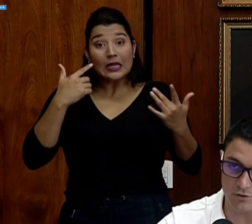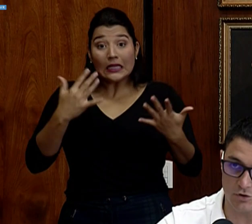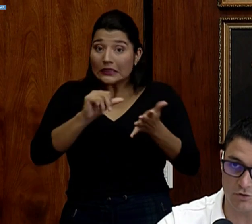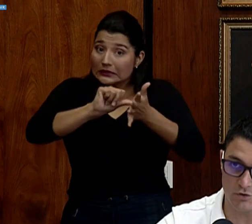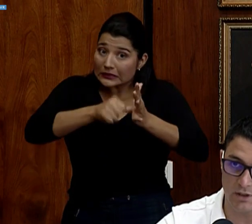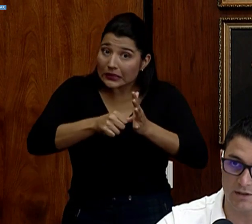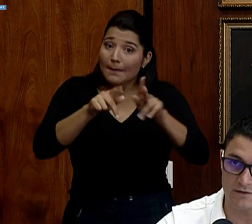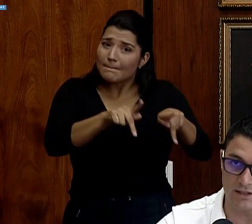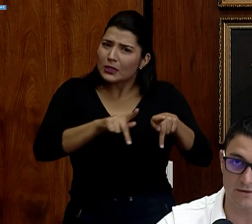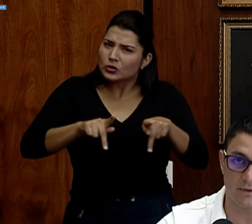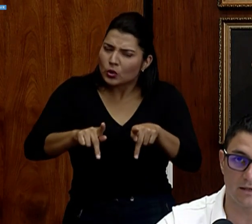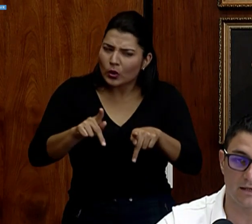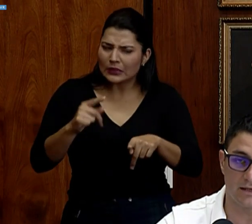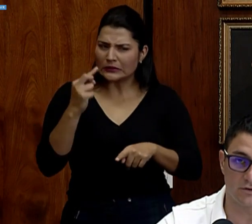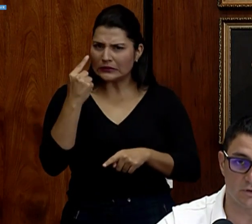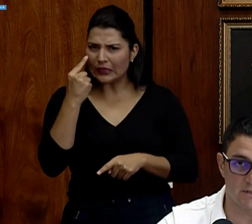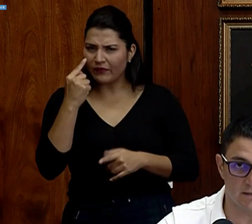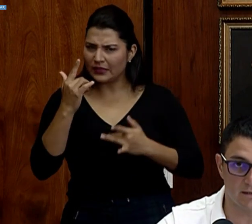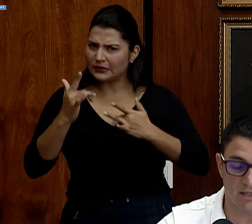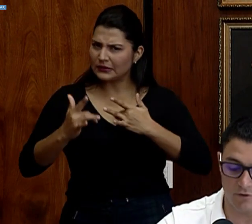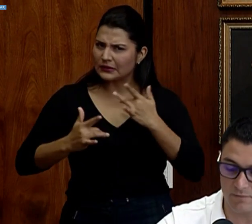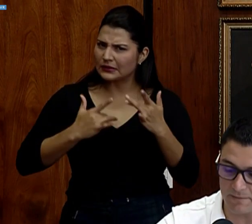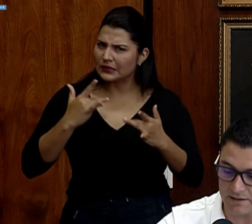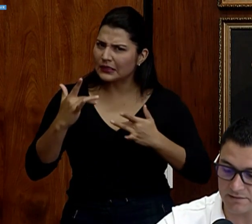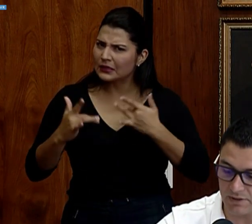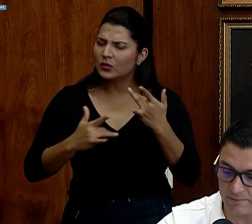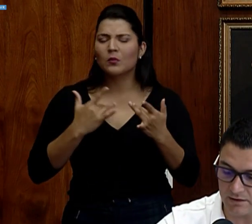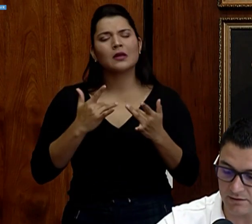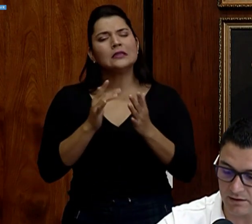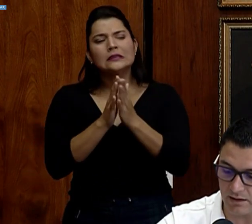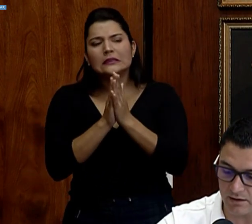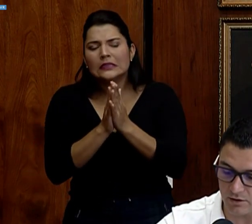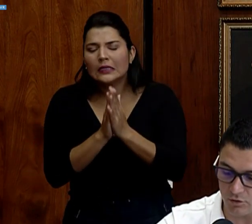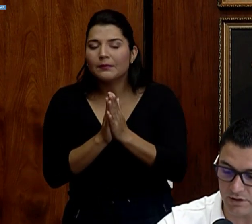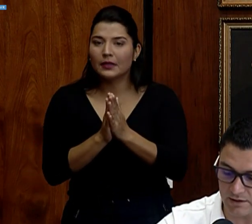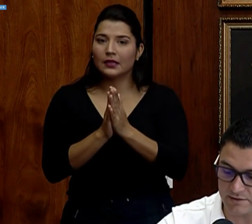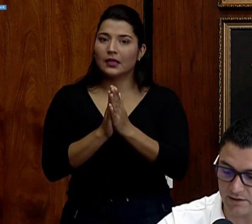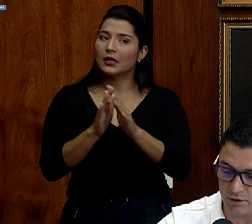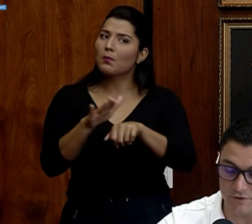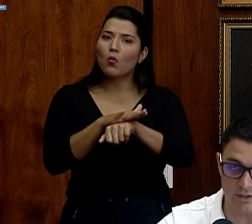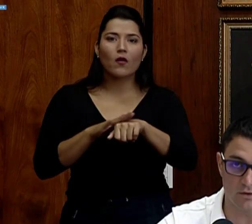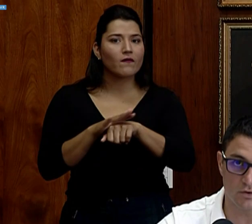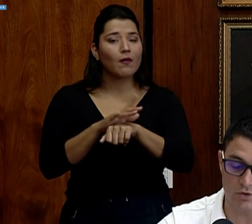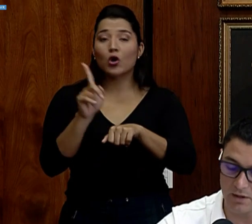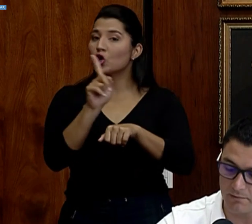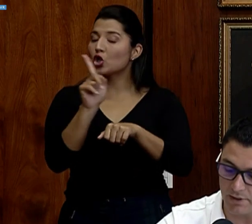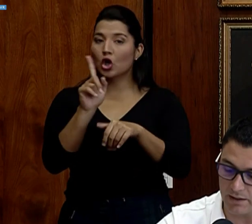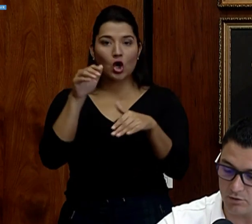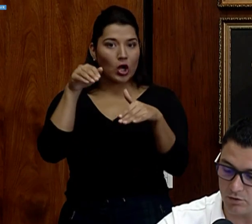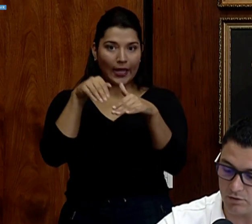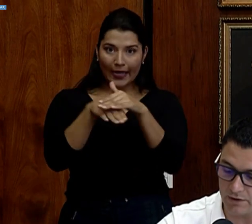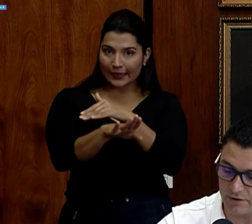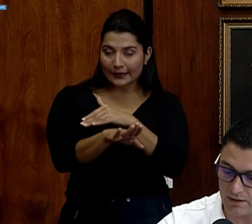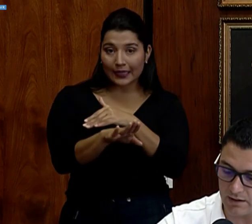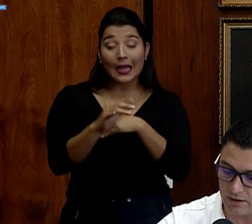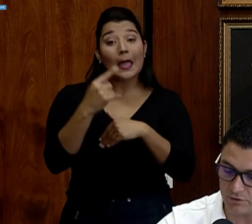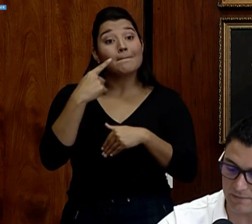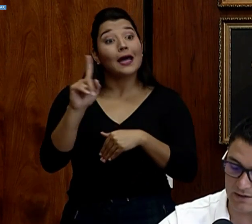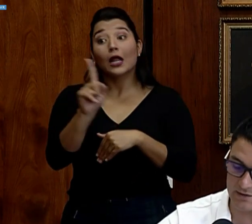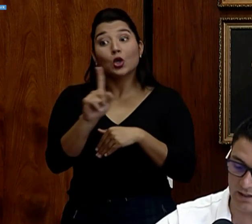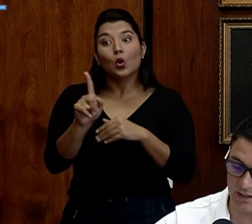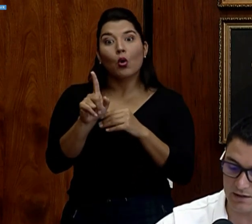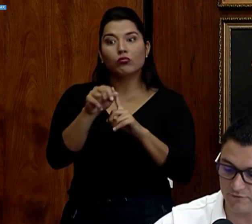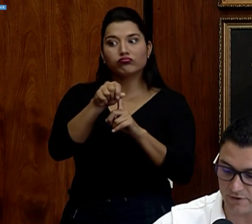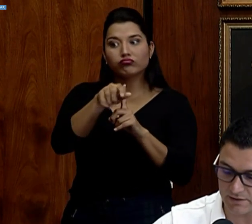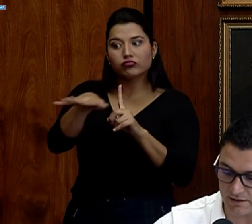respiratorios se les solicite de la forma más vehemente a que no ingresen a los recintos para no arriesgar a los